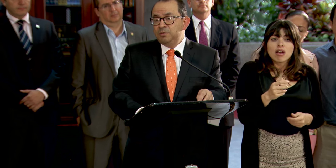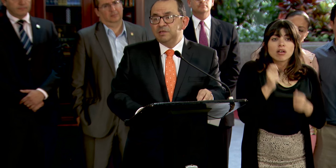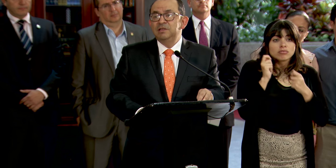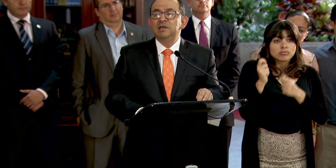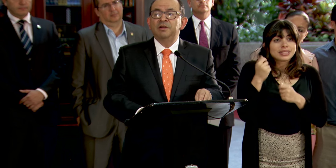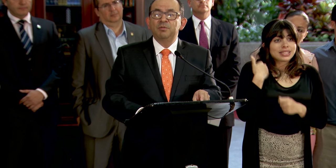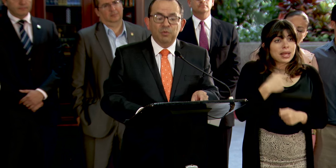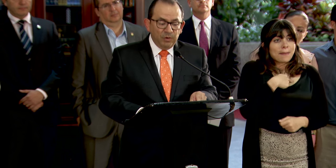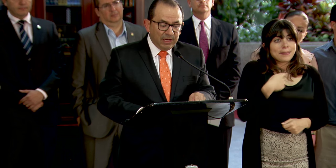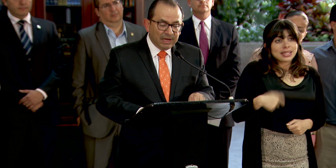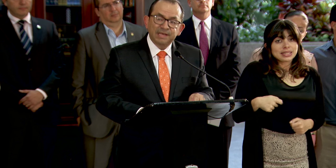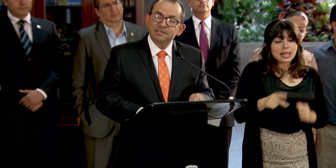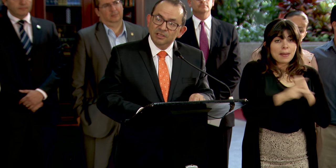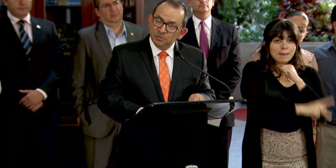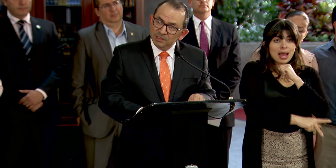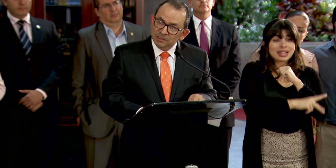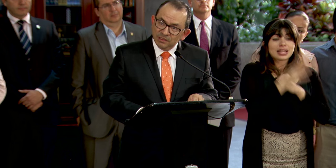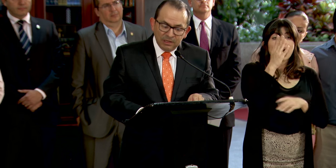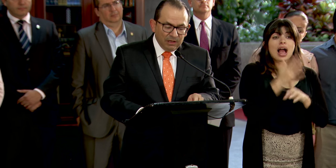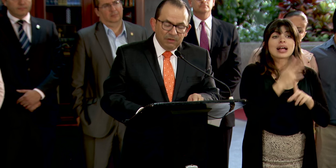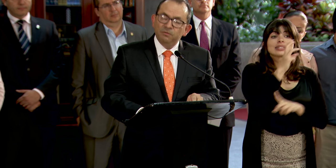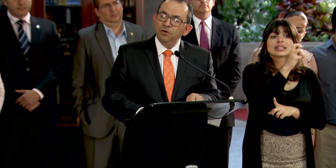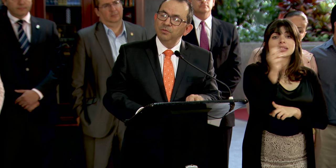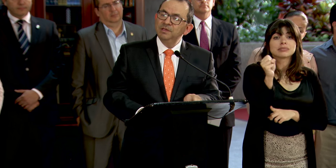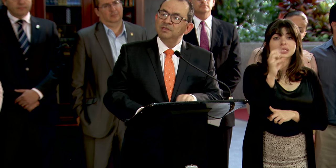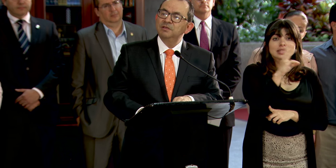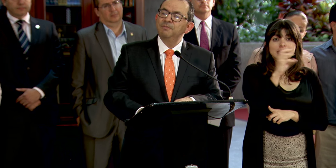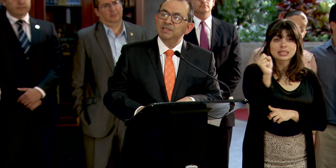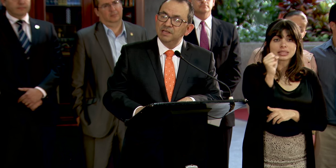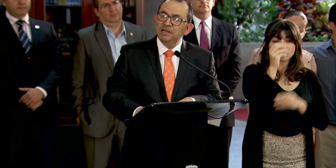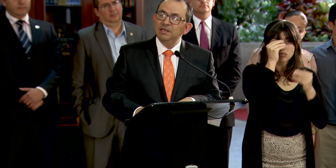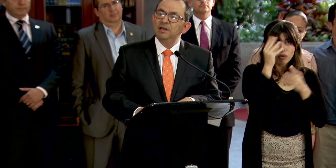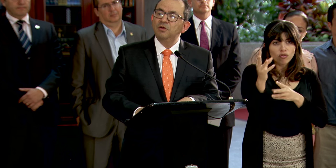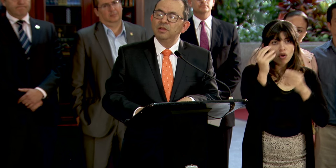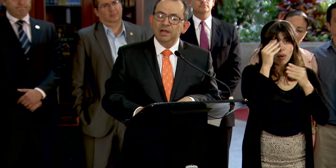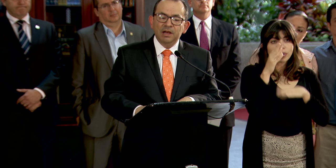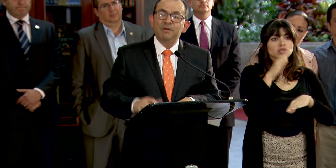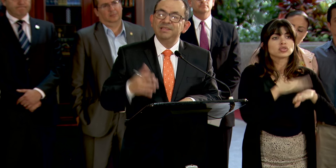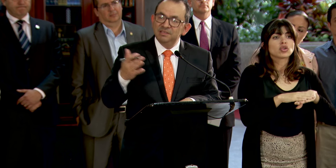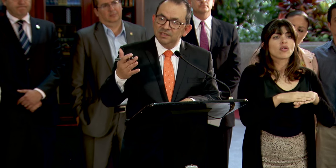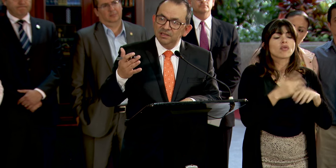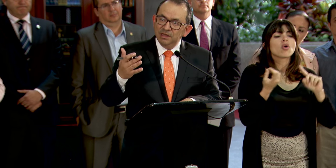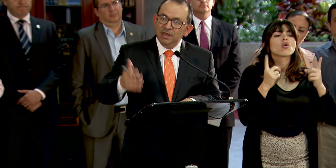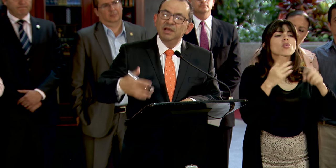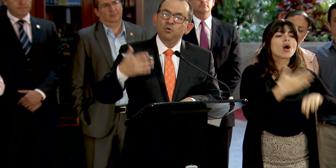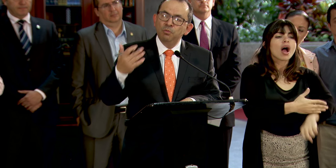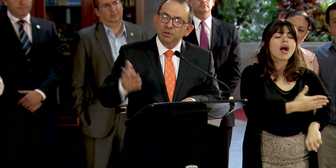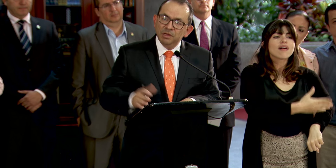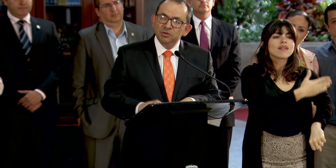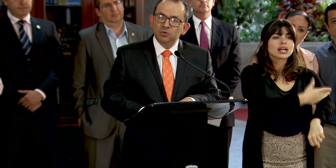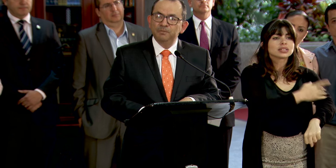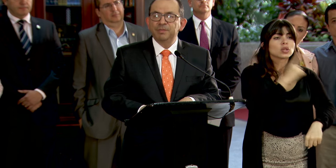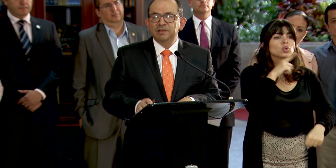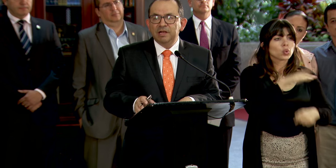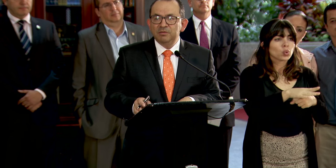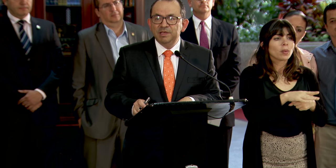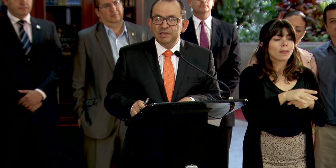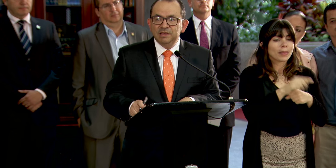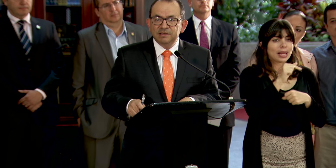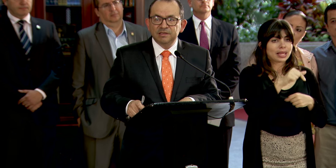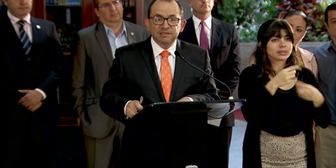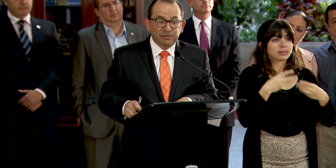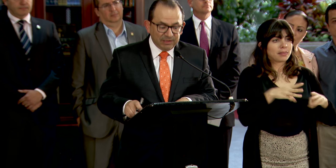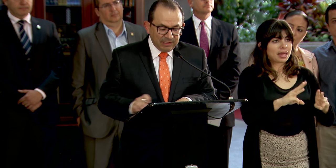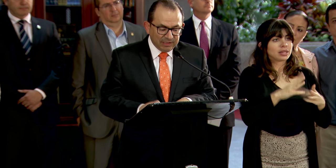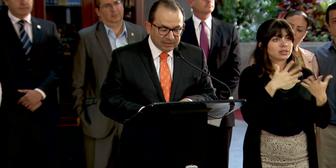señor Presidente de la República cada seis meses informes acerca del avance en el cumplimiento de las